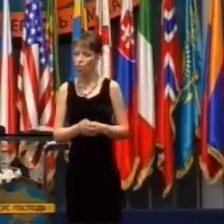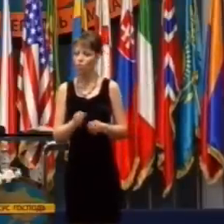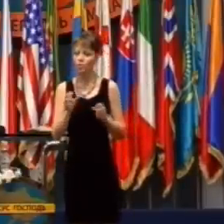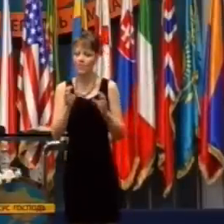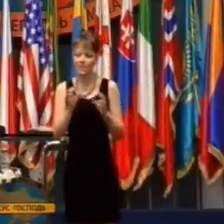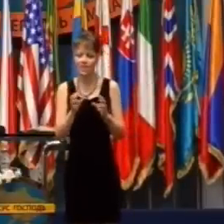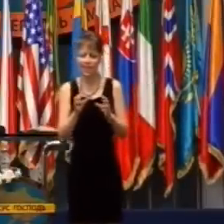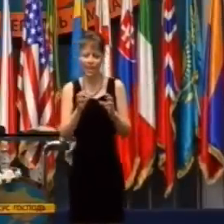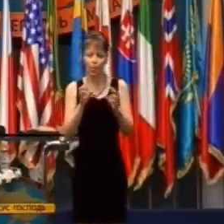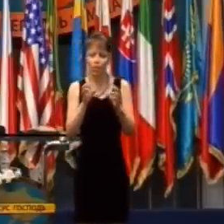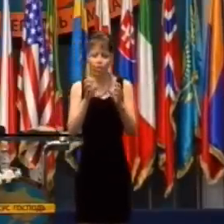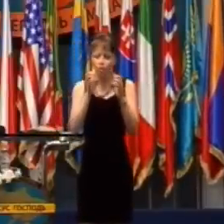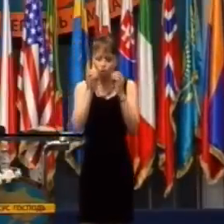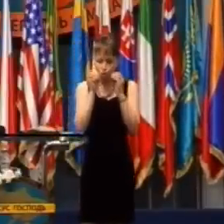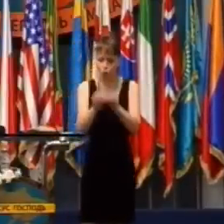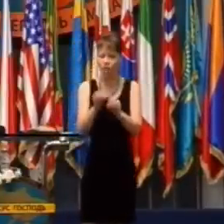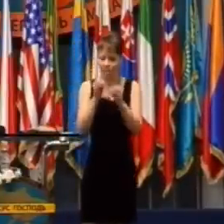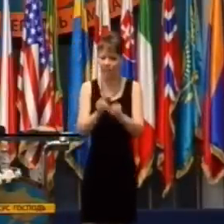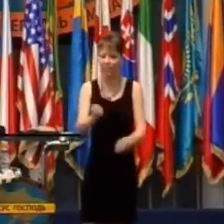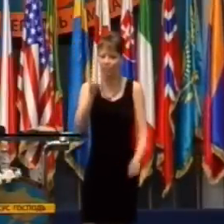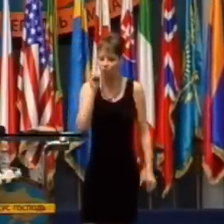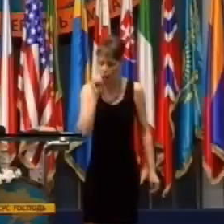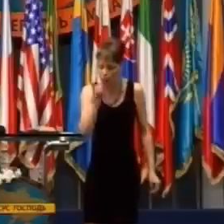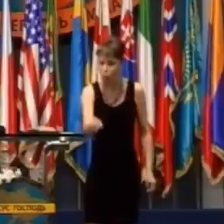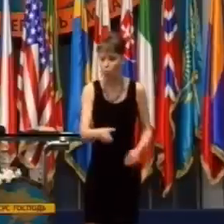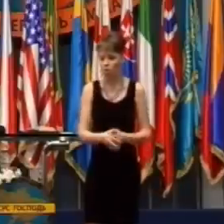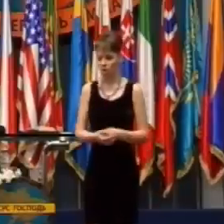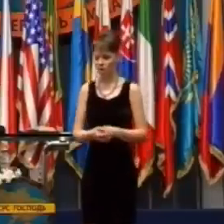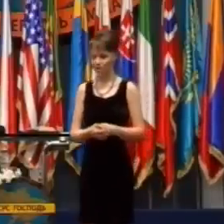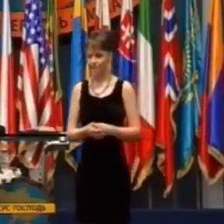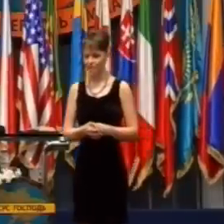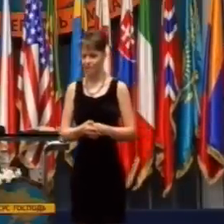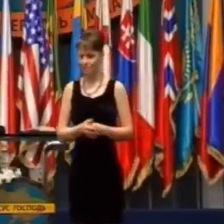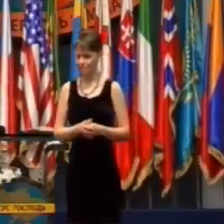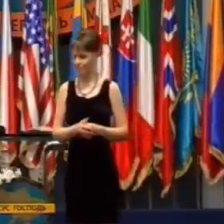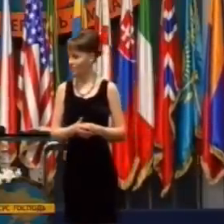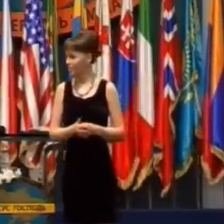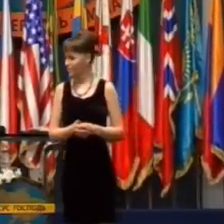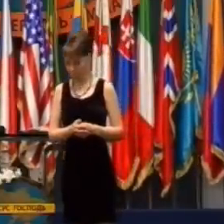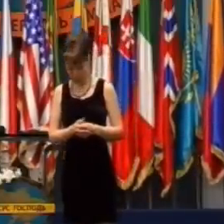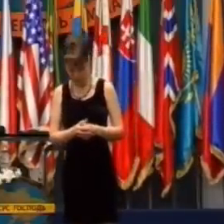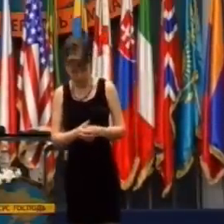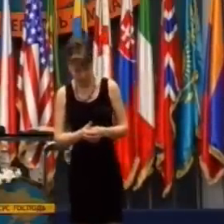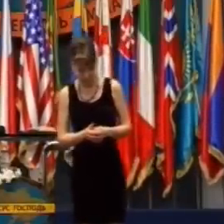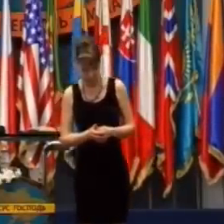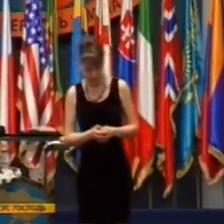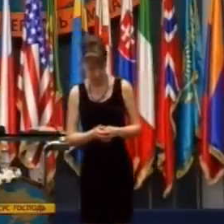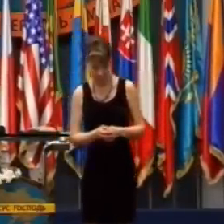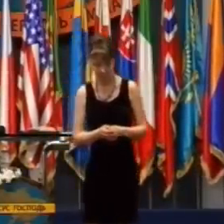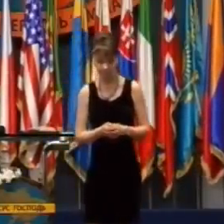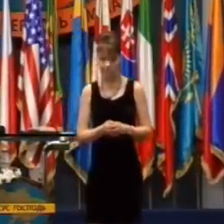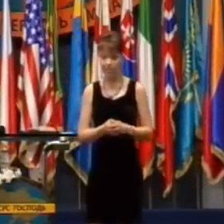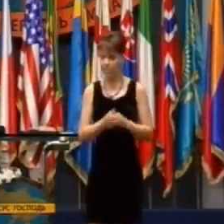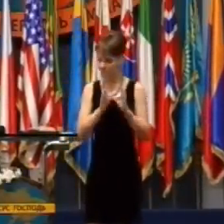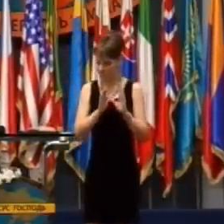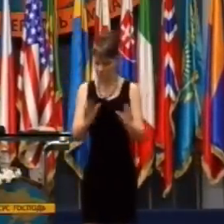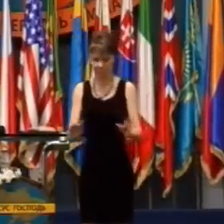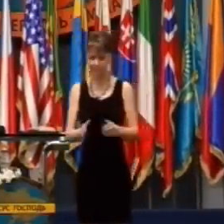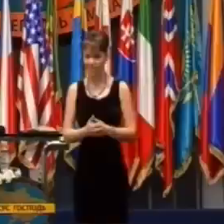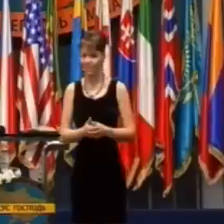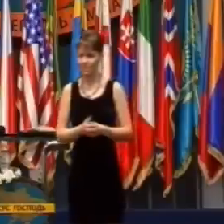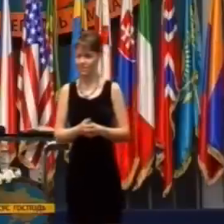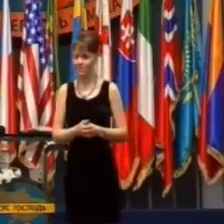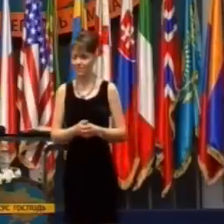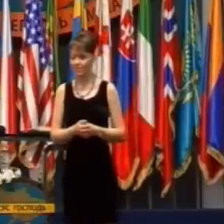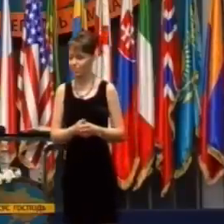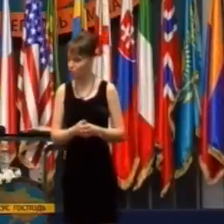Presne vždy určil, komu to hovorí. Je to tak? Vždy.